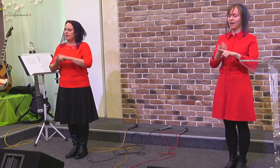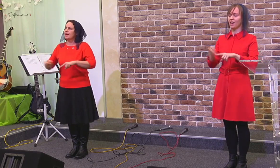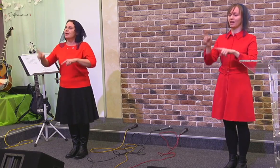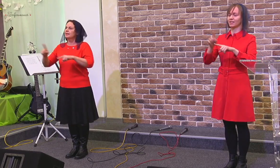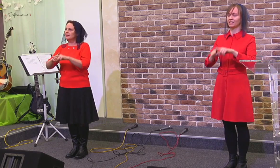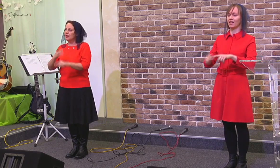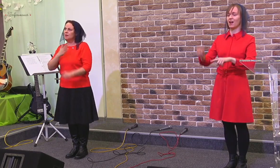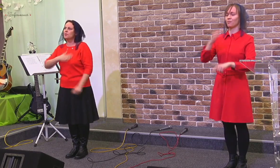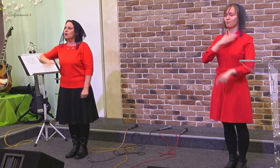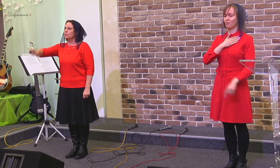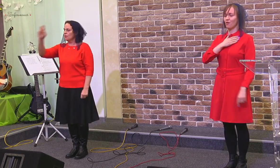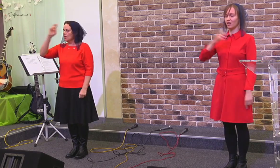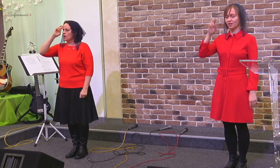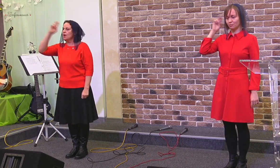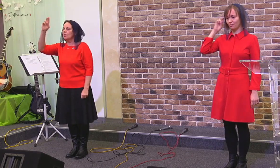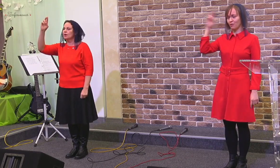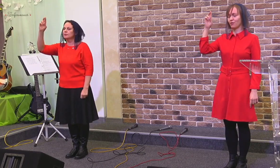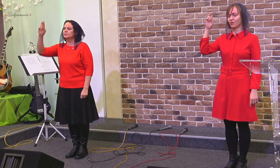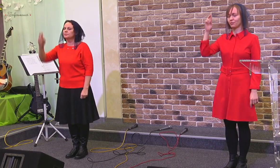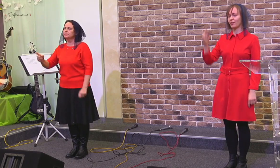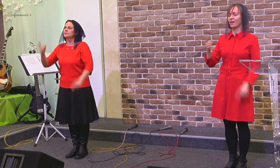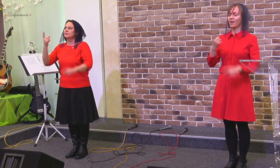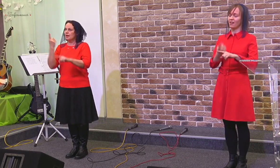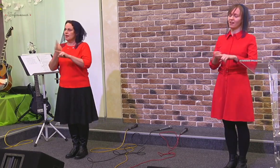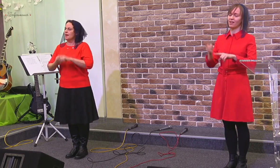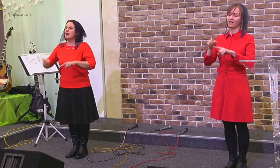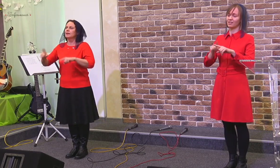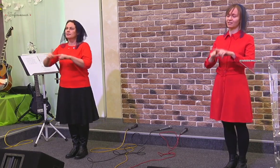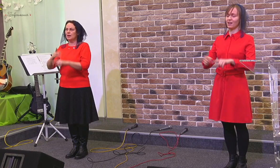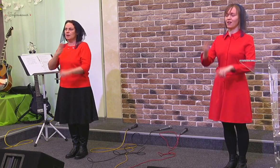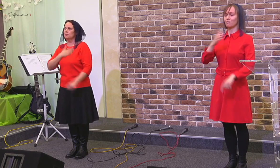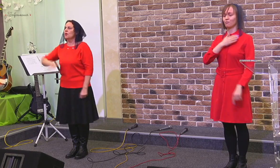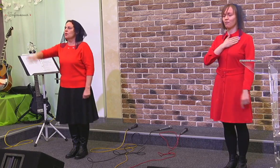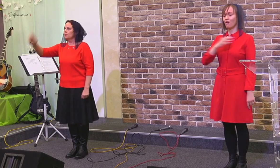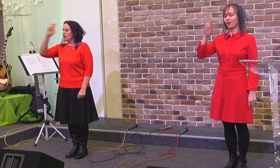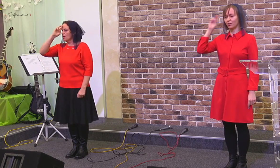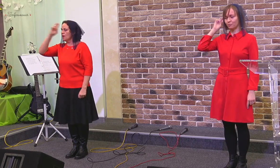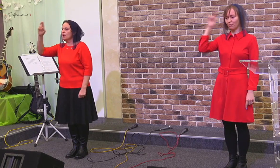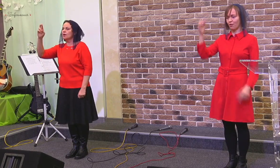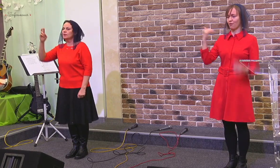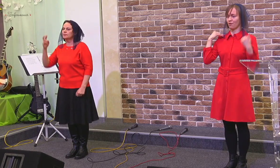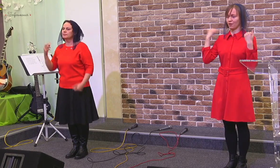Это мой Бог Это мой Бог